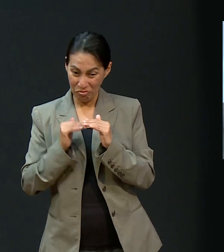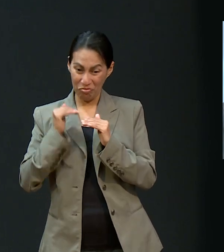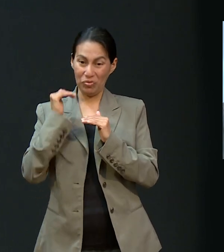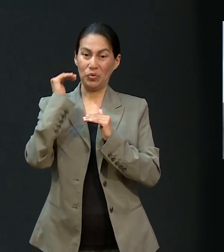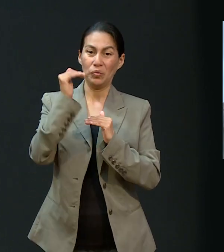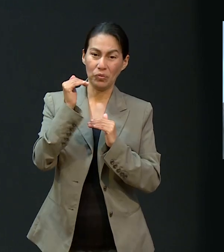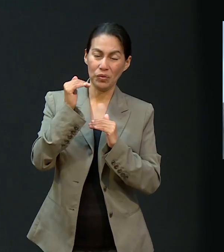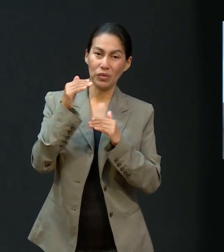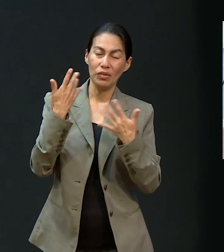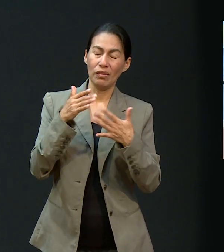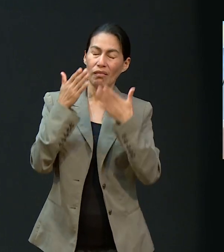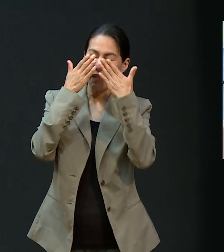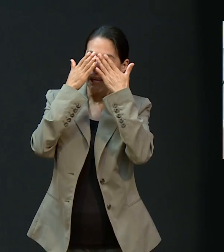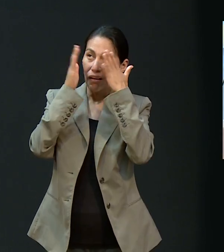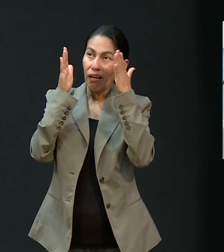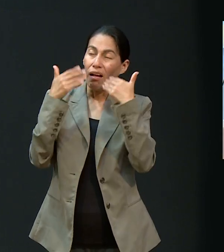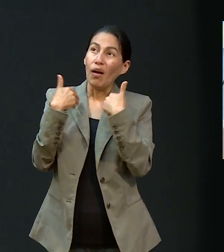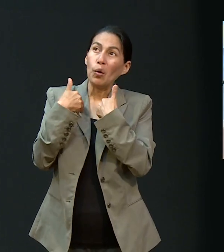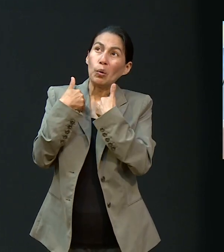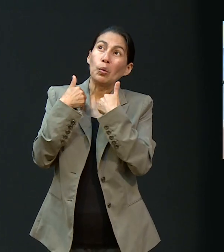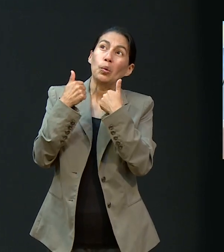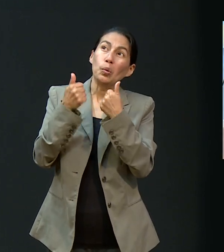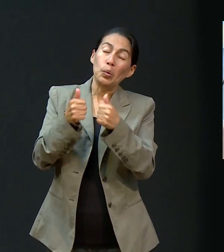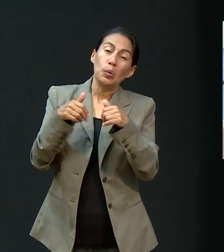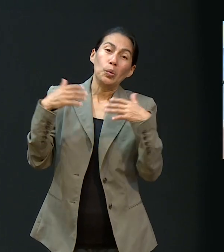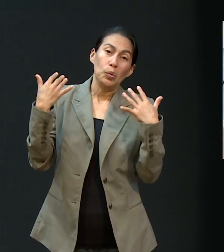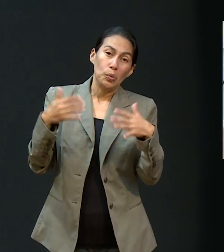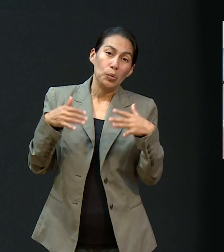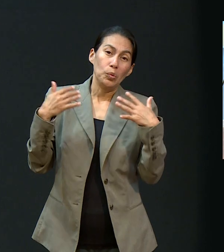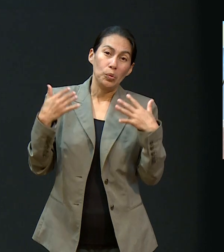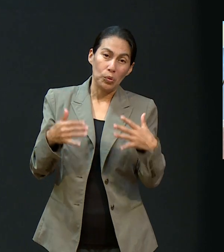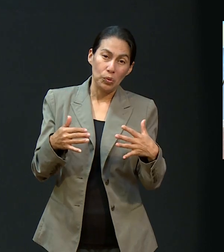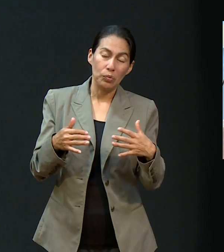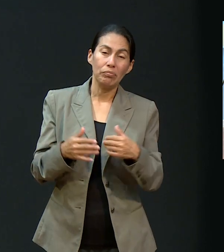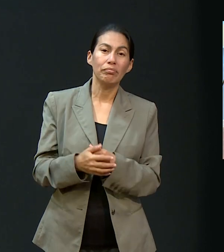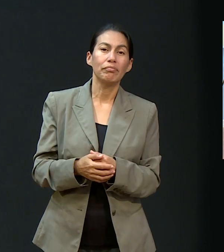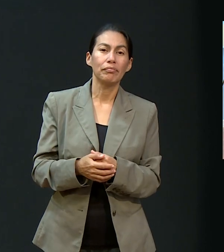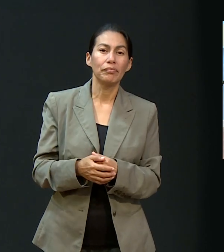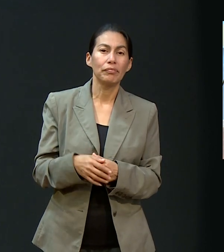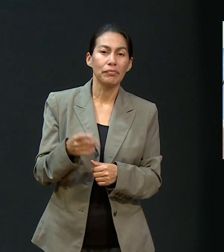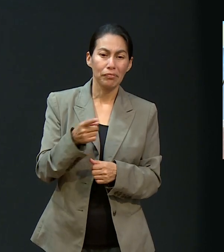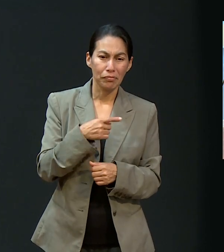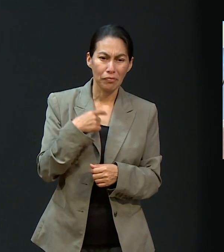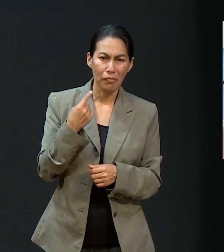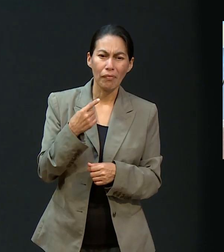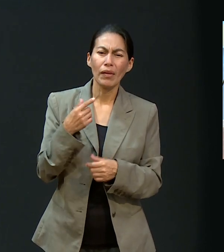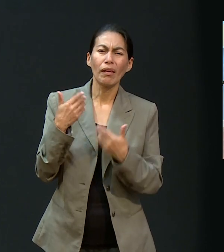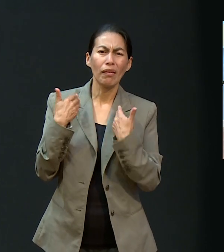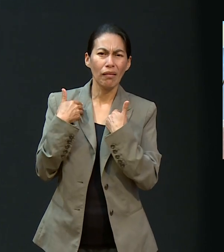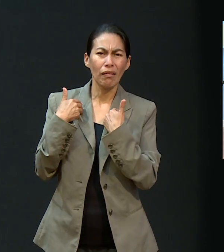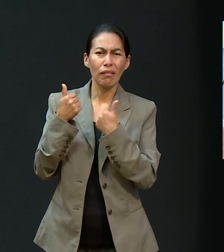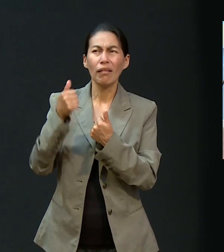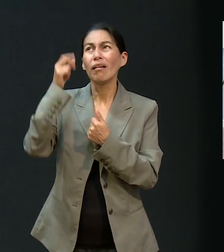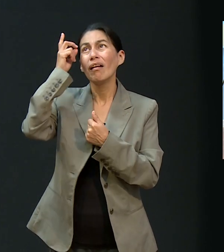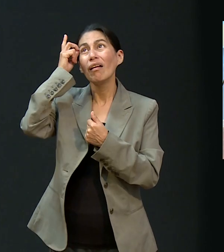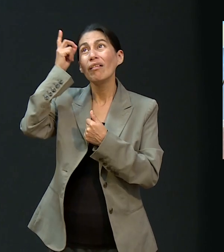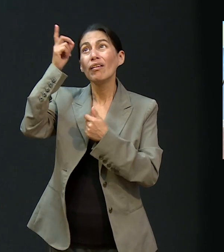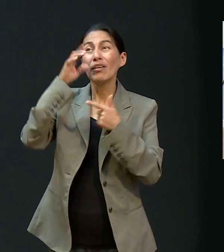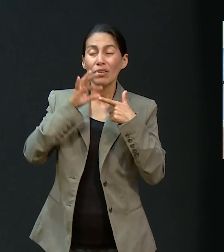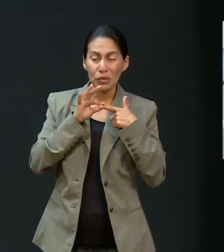sino sobrenaturales para que nosotros lleguemos a ser conscientes de que allí está